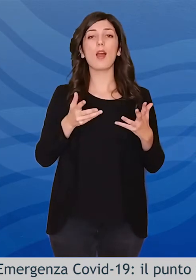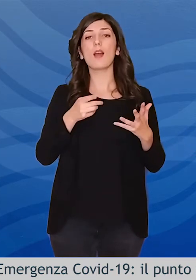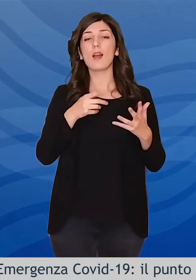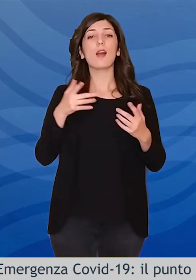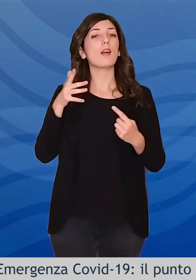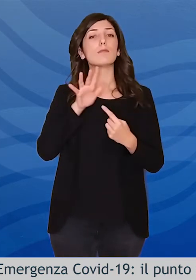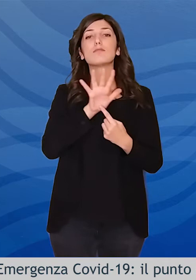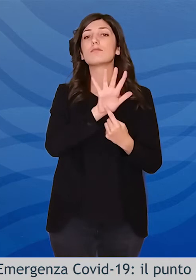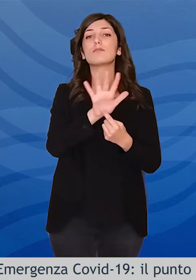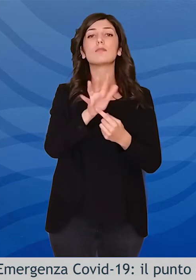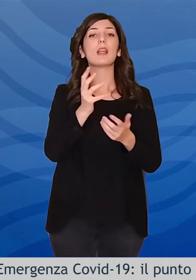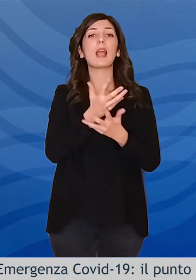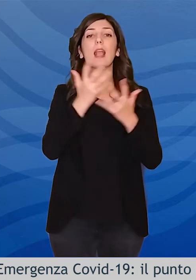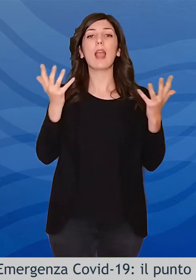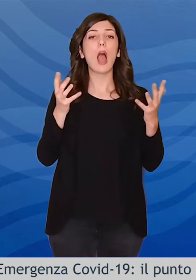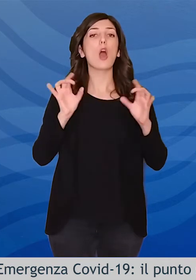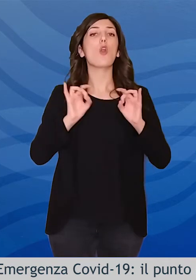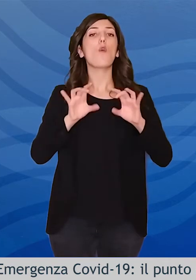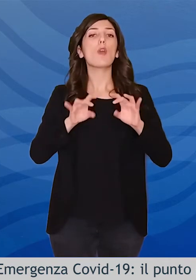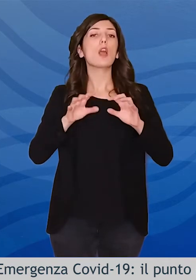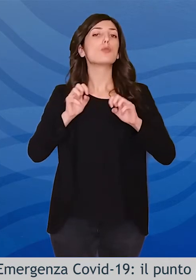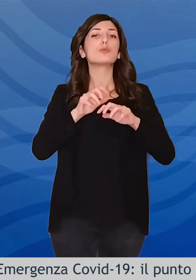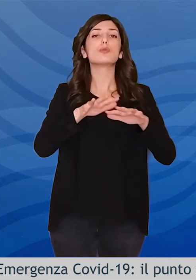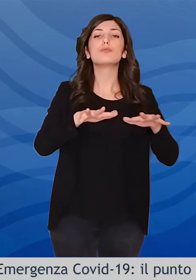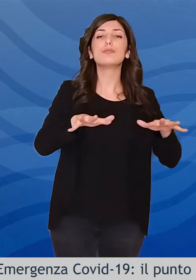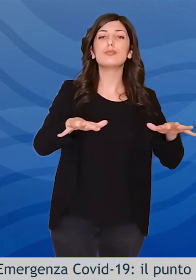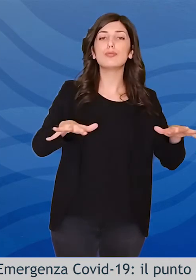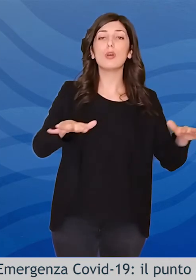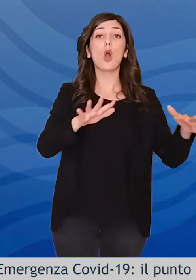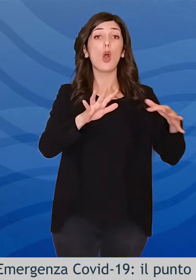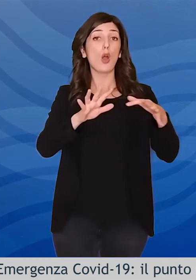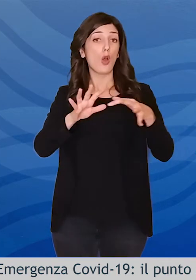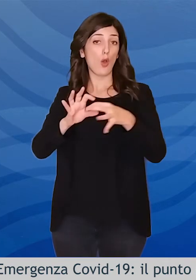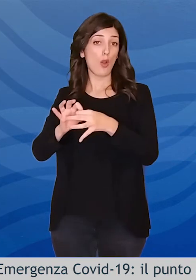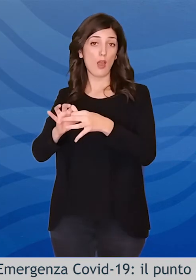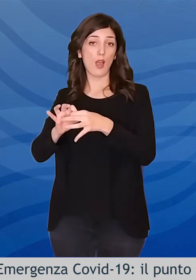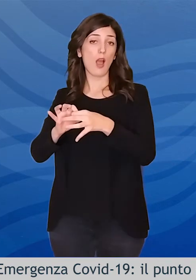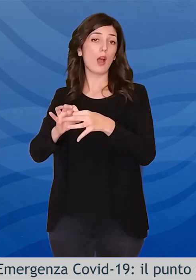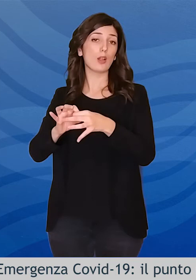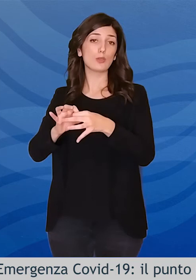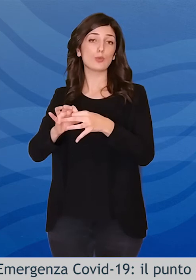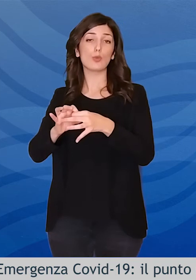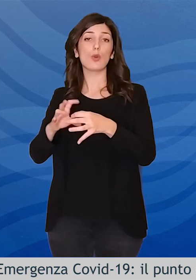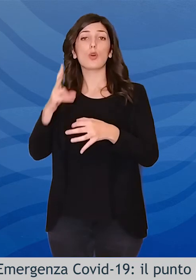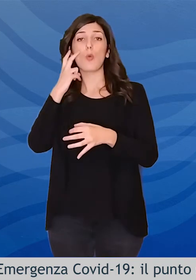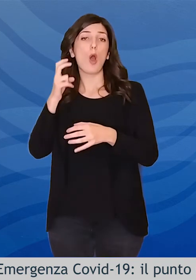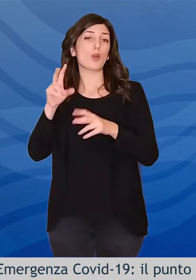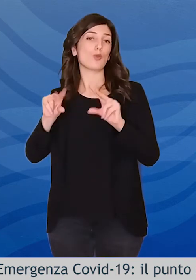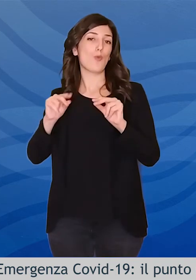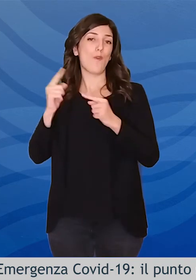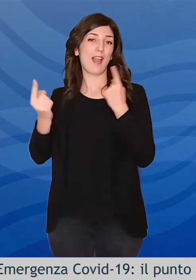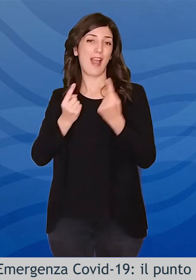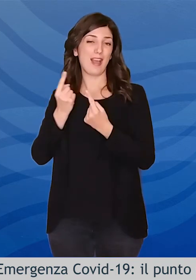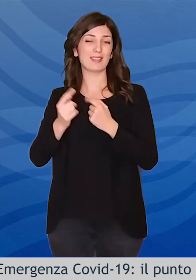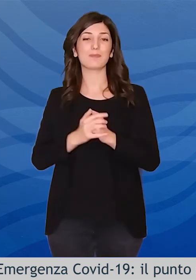'andamento della stessa e sulle conseguenze che questa potrà avere in termini di nuovi casi.